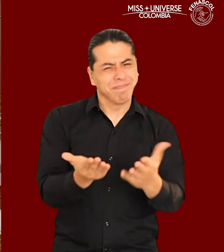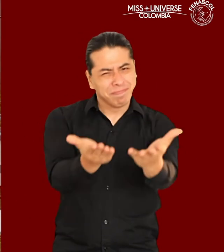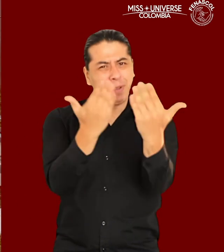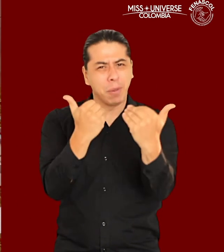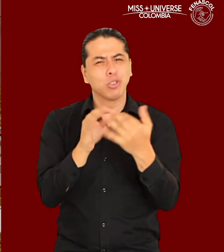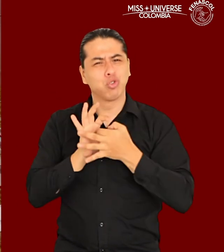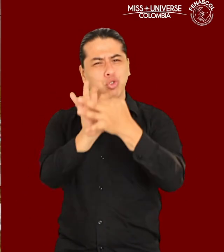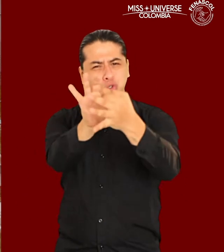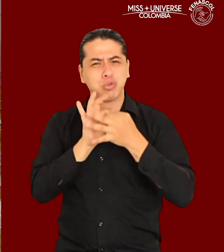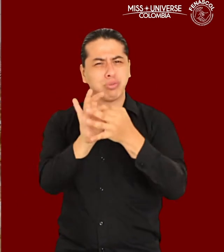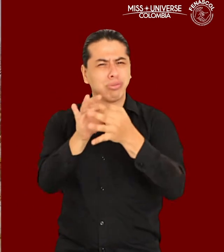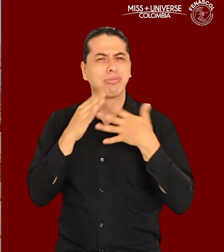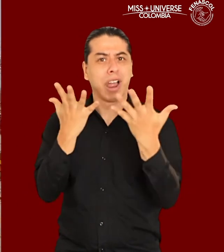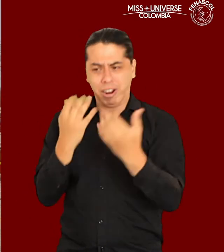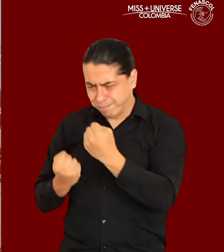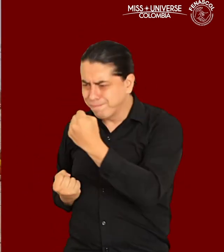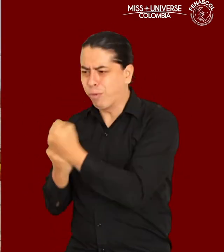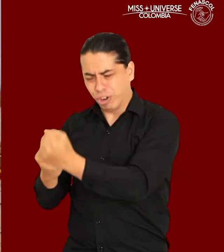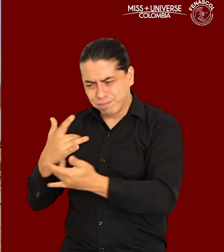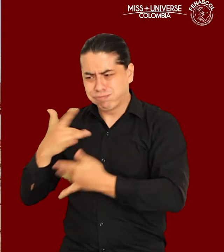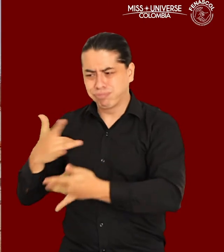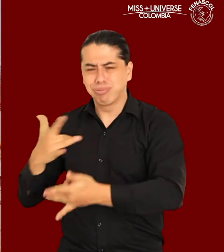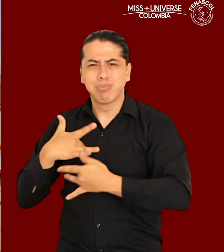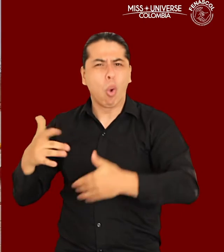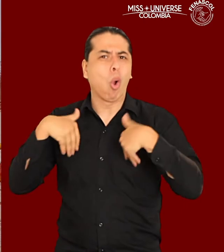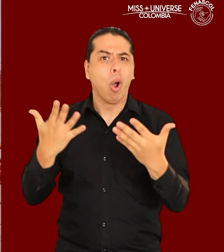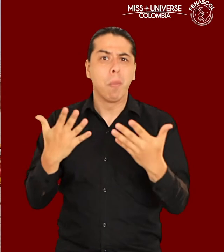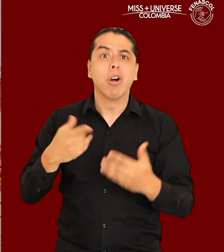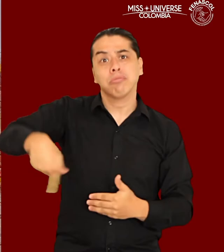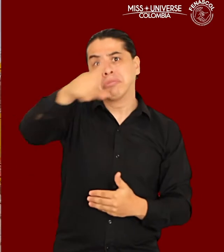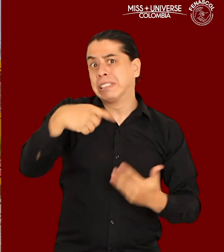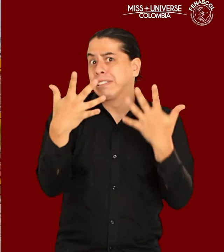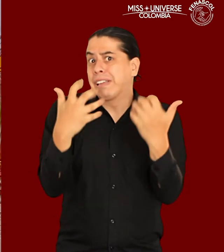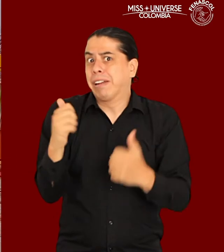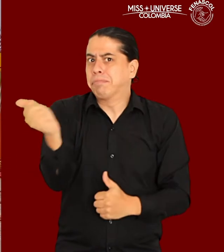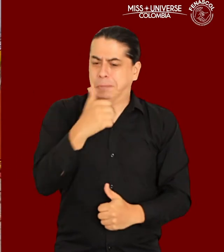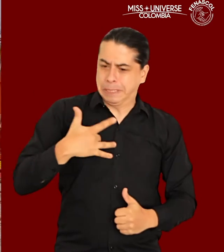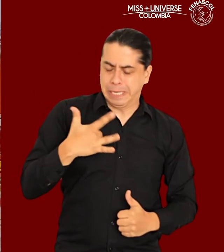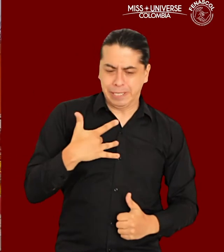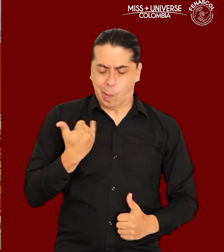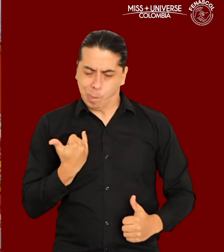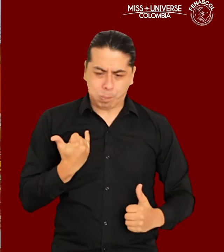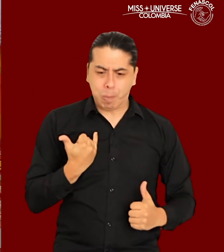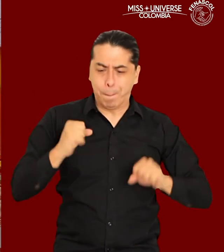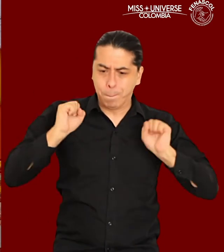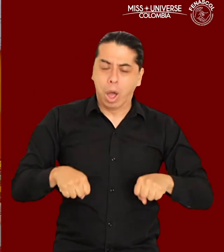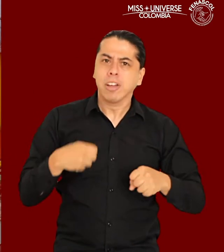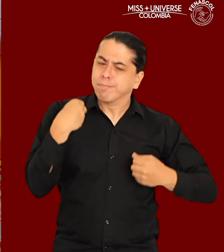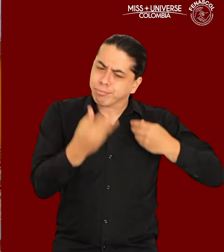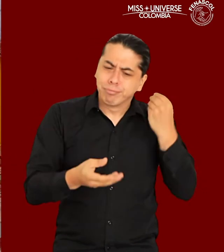Por esta razón, desde FENASCOL queremos invitarlos a que juntos apoyemos esta causa y hagamos donaciones según lo que cada uno pueda